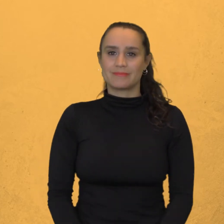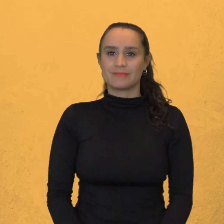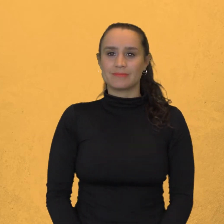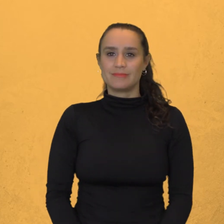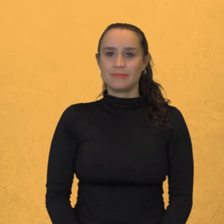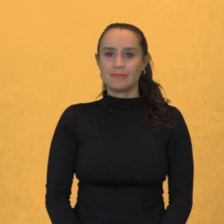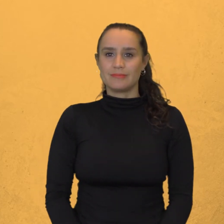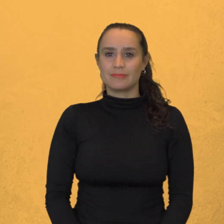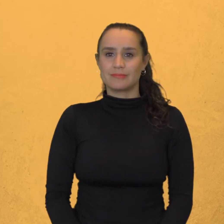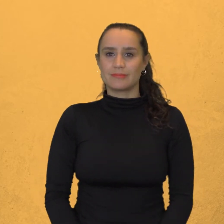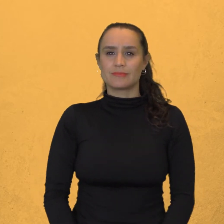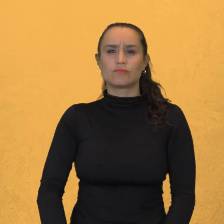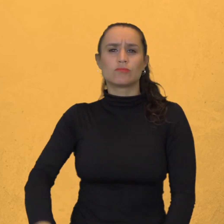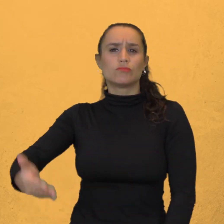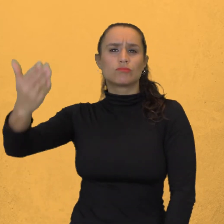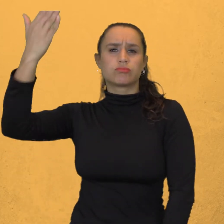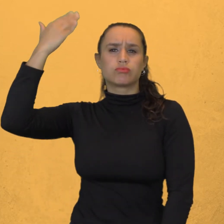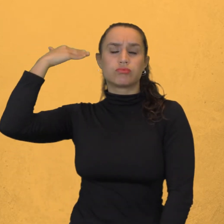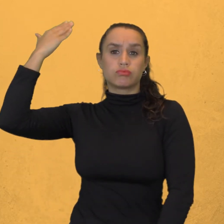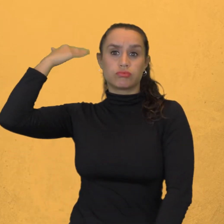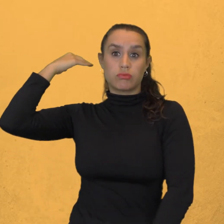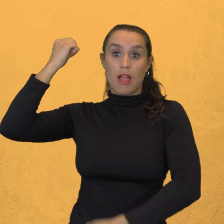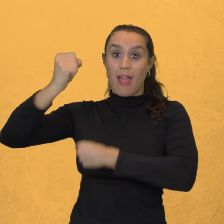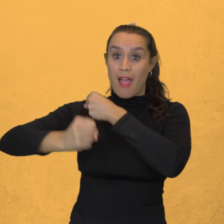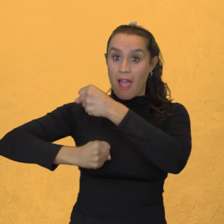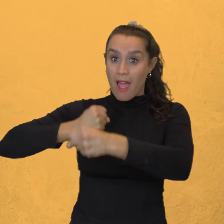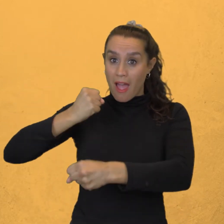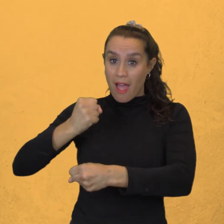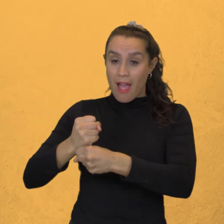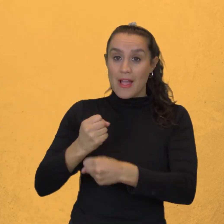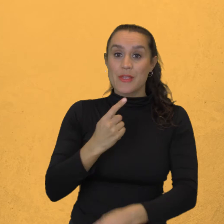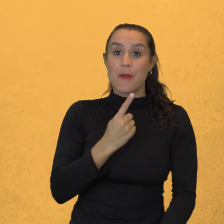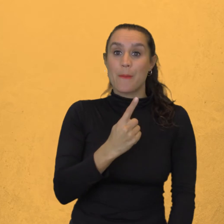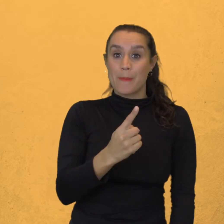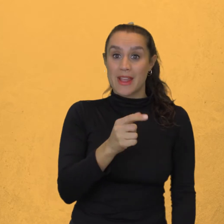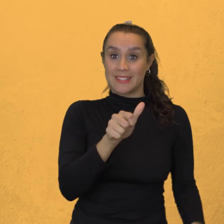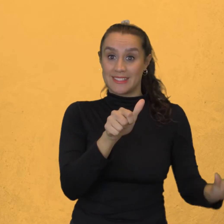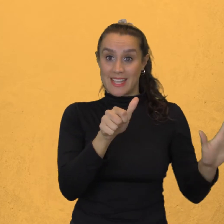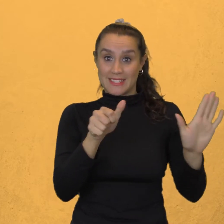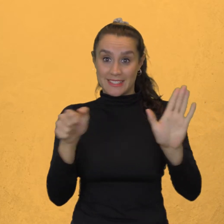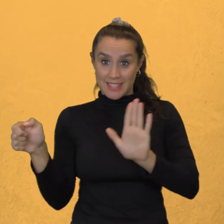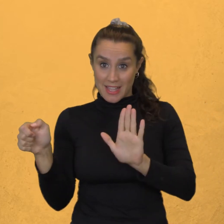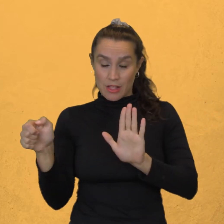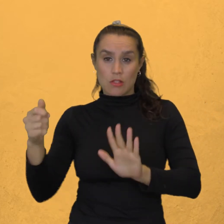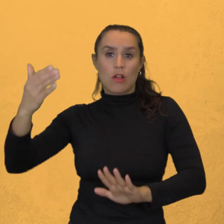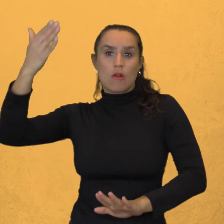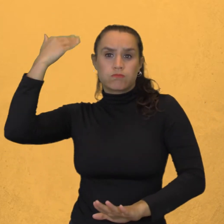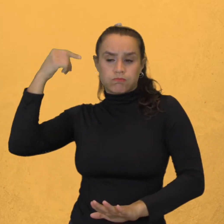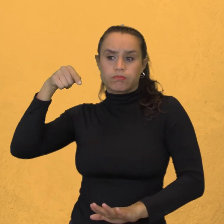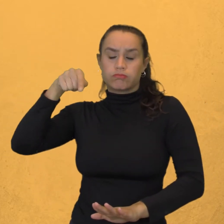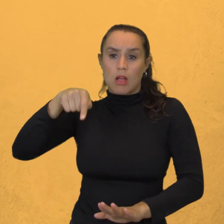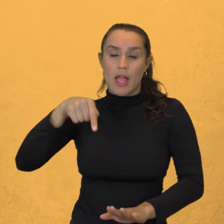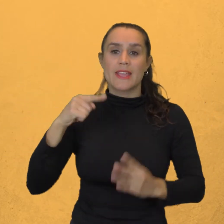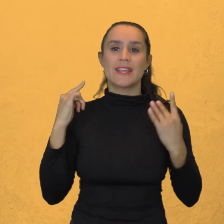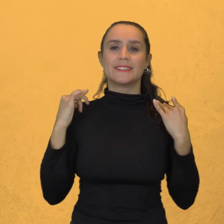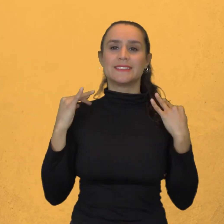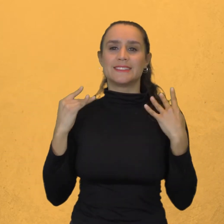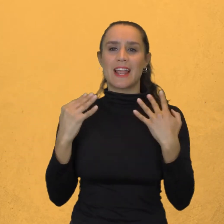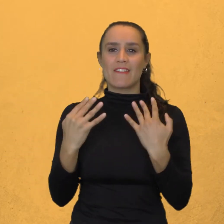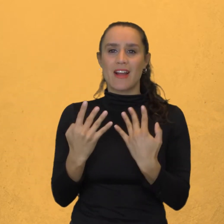Corrían los años de 1600 Cuando a la puerta de Miguel de Cervantes Saavedra Llegó un amigo con el cual había compartido en